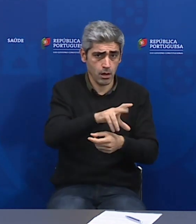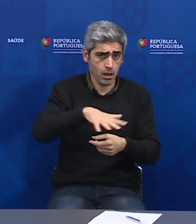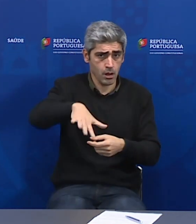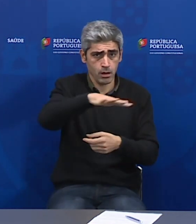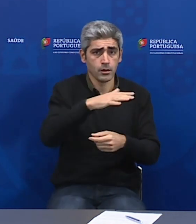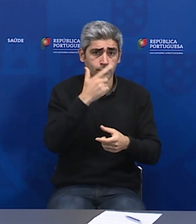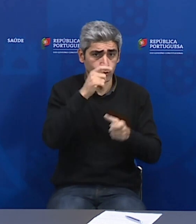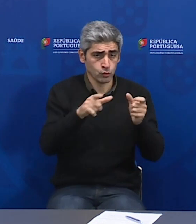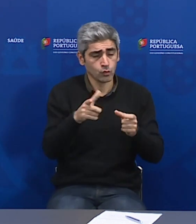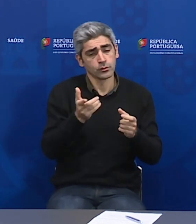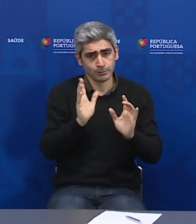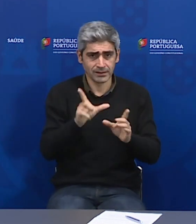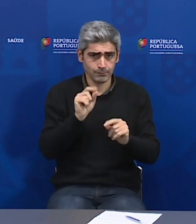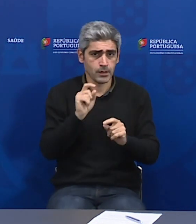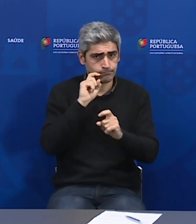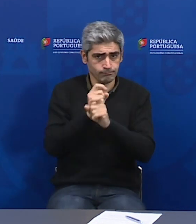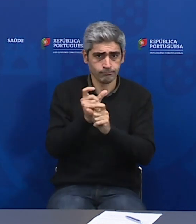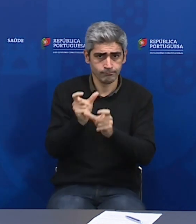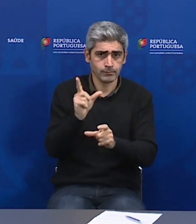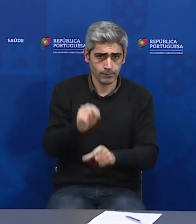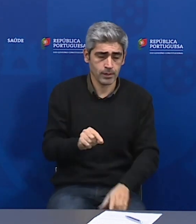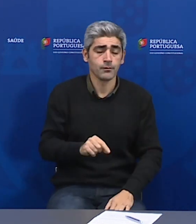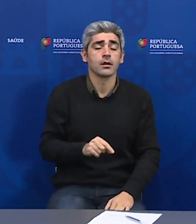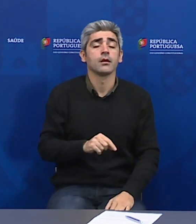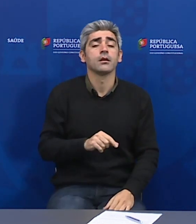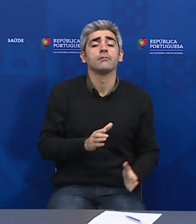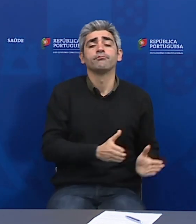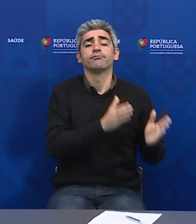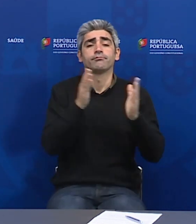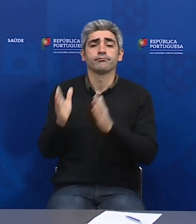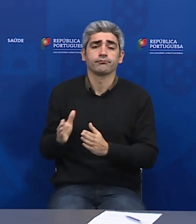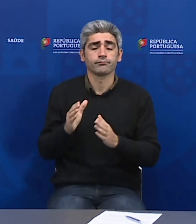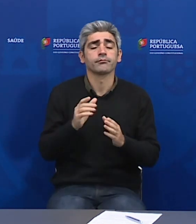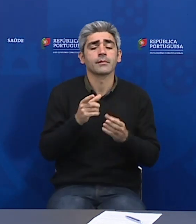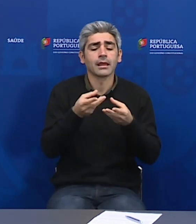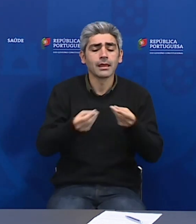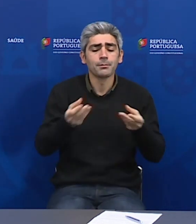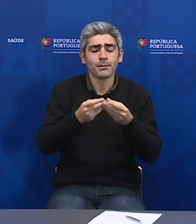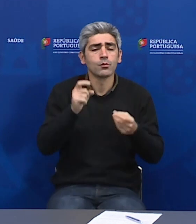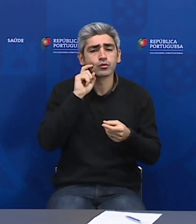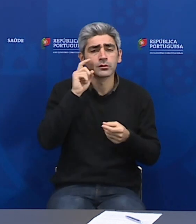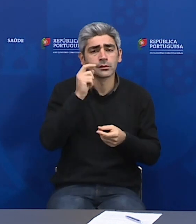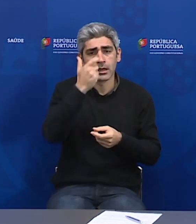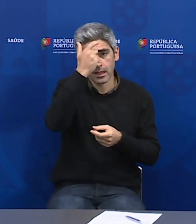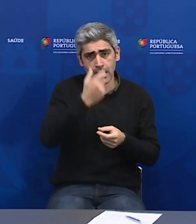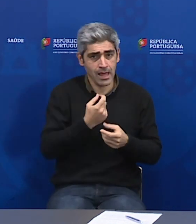esta população. Relativamente aos equipamentos de proteção individual, como sabe e como lhe disse também a semana